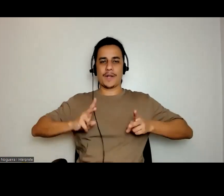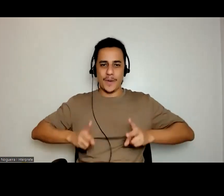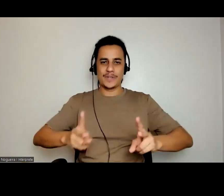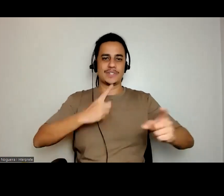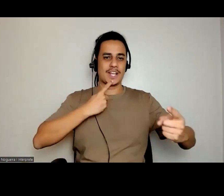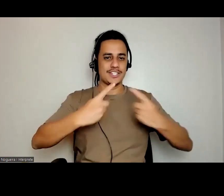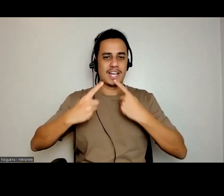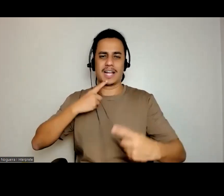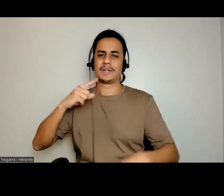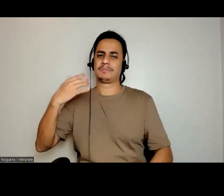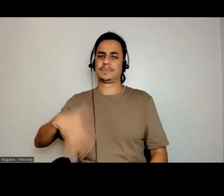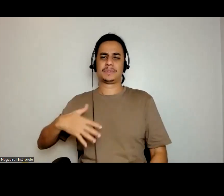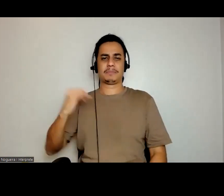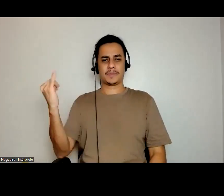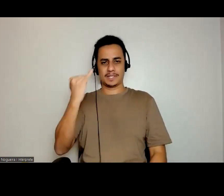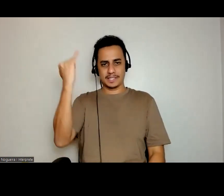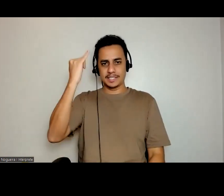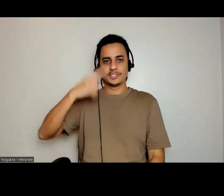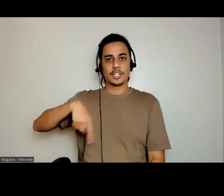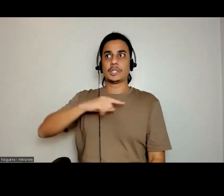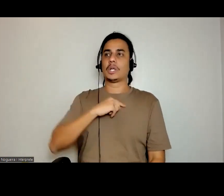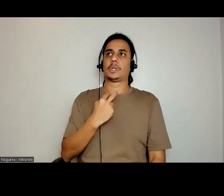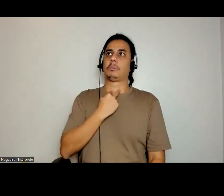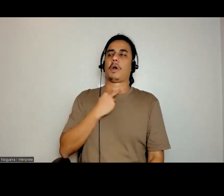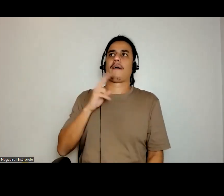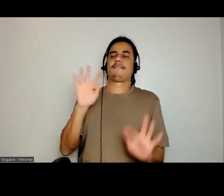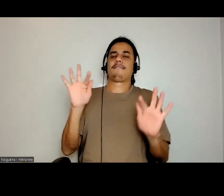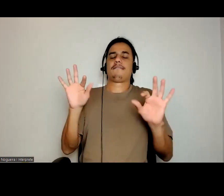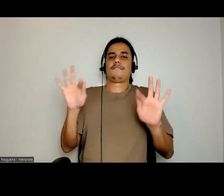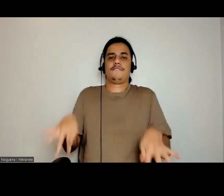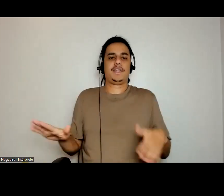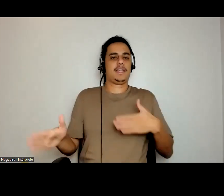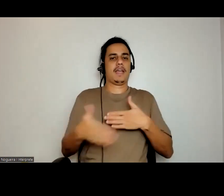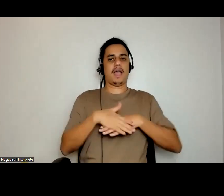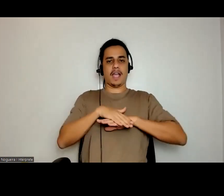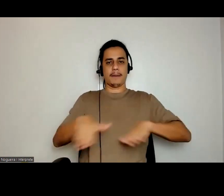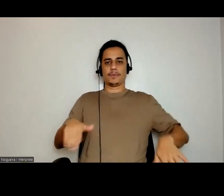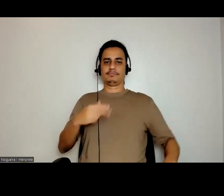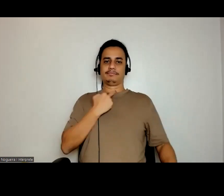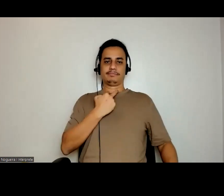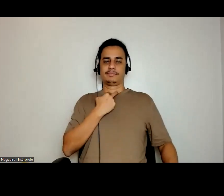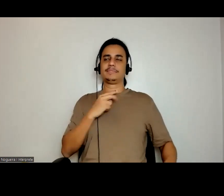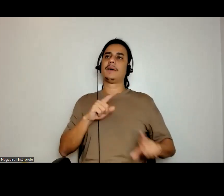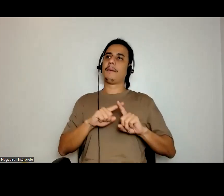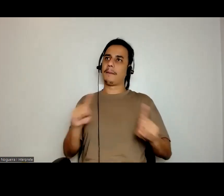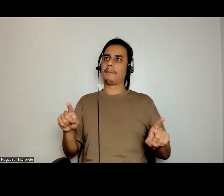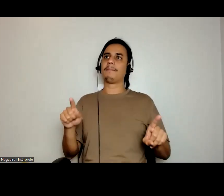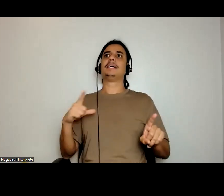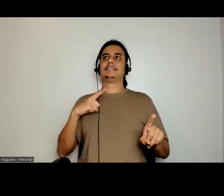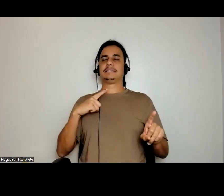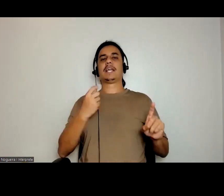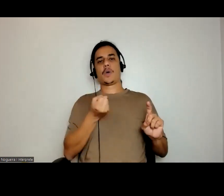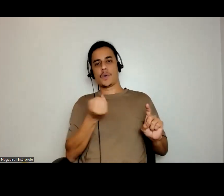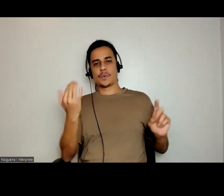super importante, a gente não deve encerrar, achar que está tudo resolvido, pelo contrário, mas acho que tem questões